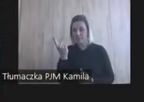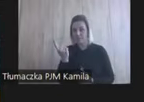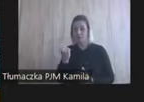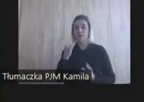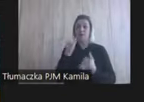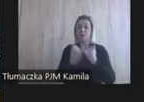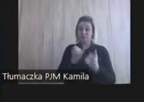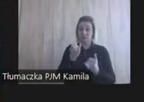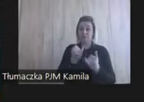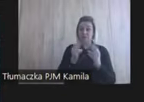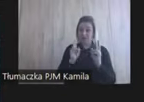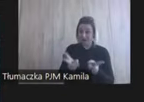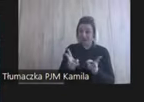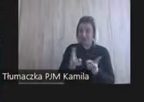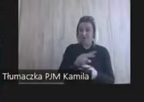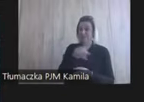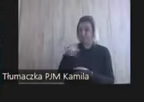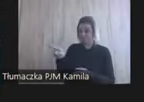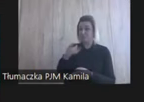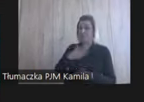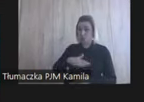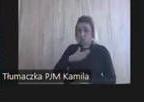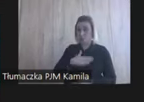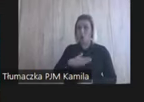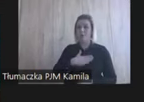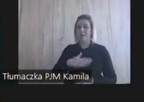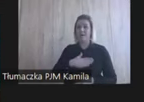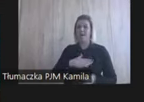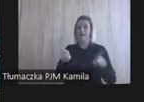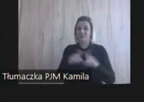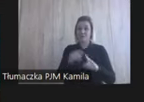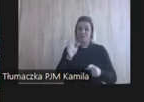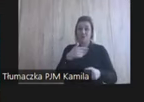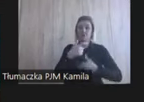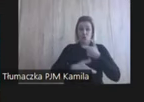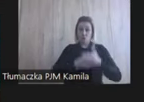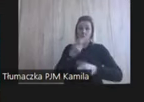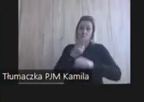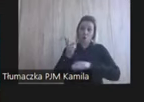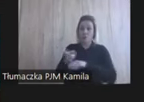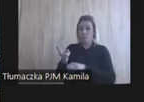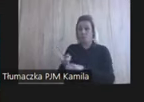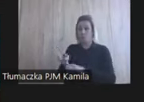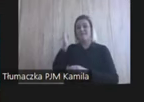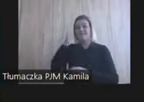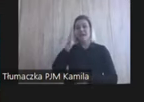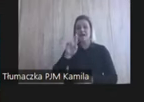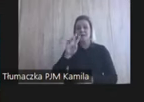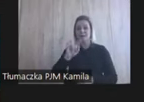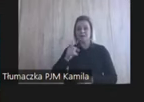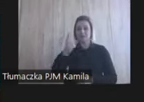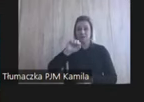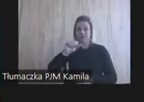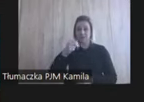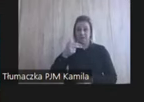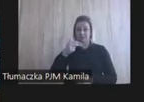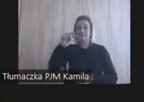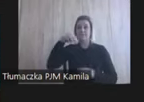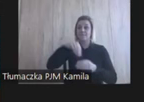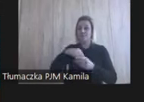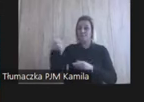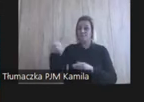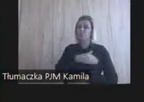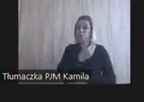spodoba i jeżeli rzeczywiście będzie używany, a wiemy, że nauczyciele w szkole w Rydzynie bardzo skorzystają ze spaceru,